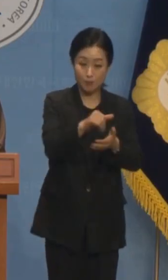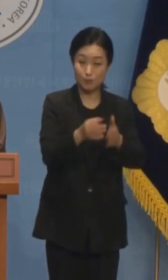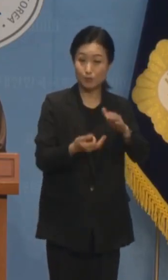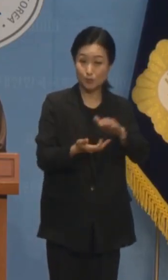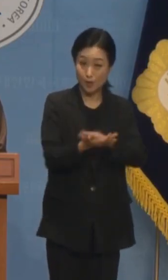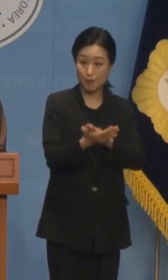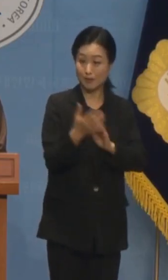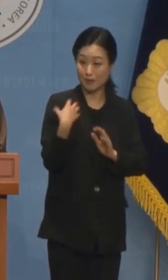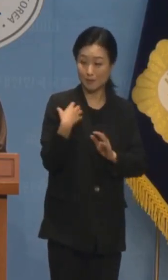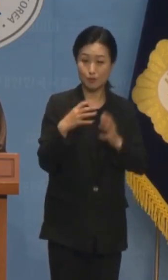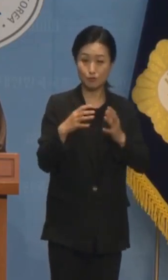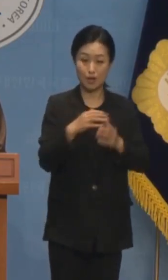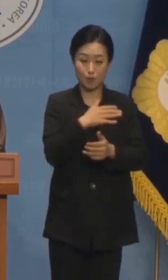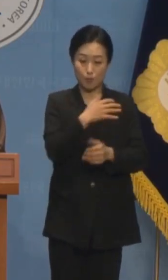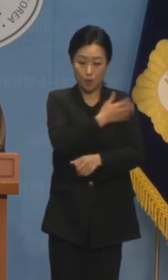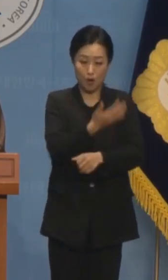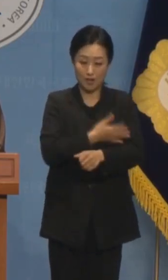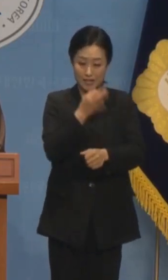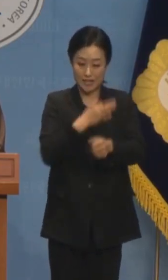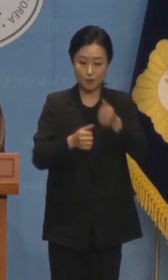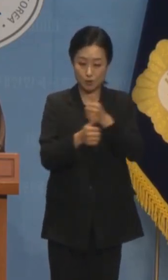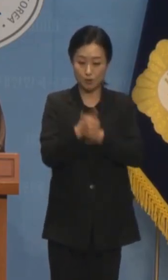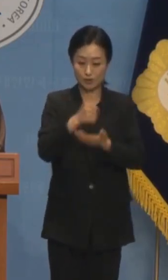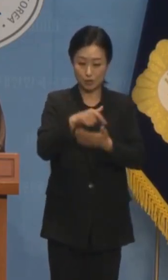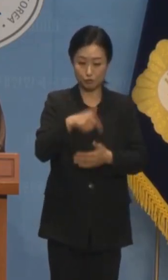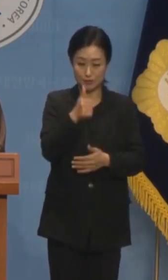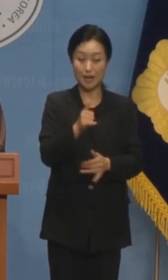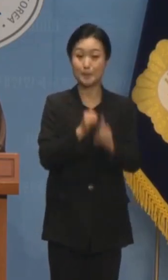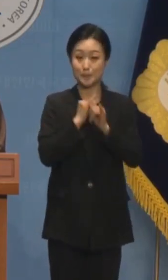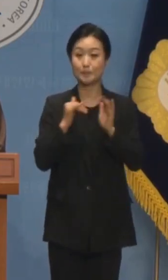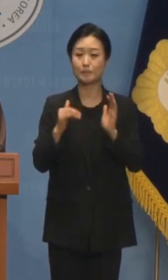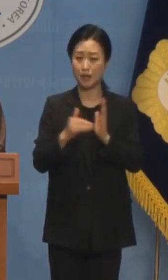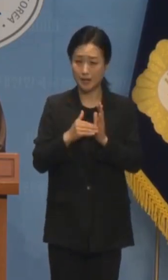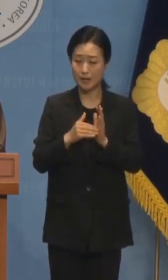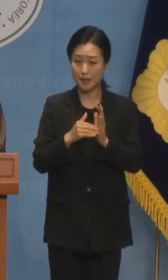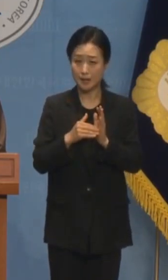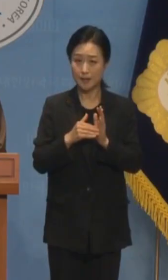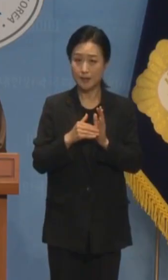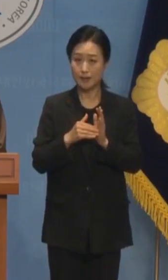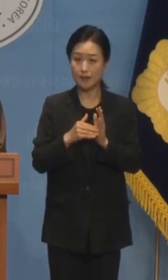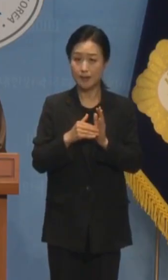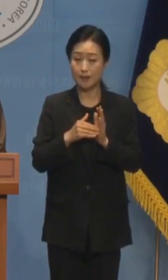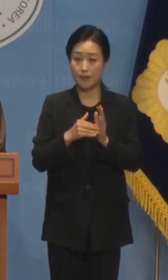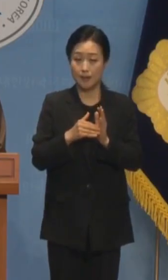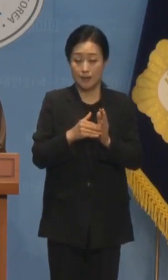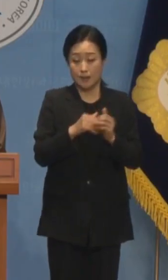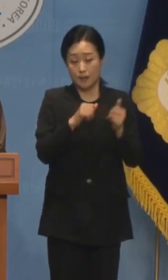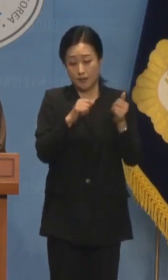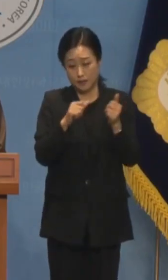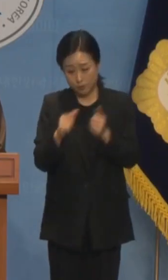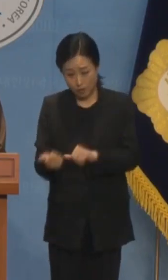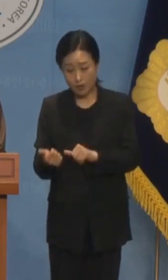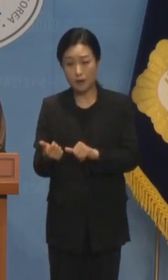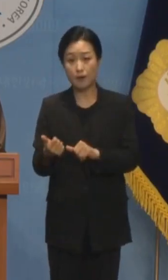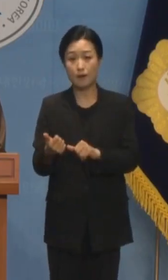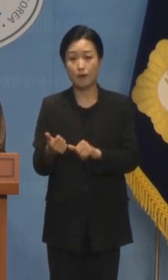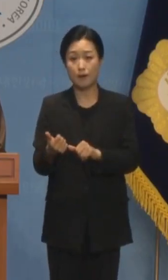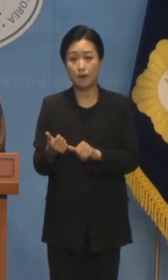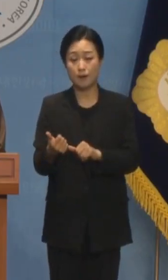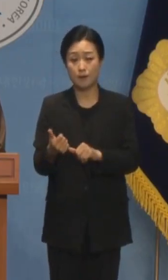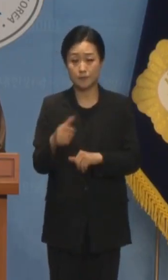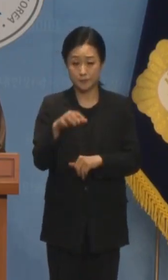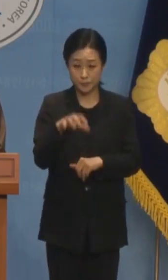담당하던 권익위 국장이 스스로 세상을 떠났습니다 죽음의 현장마다 찾아가 희한한